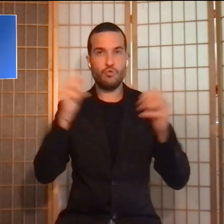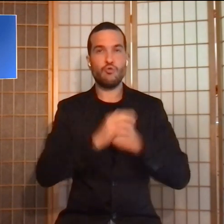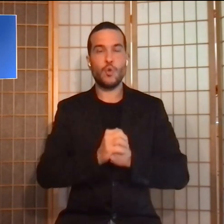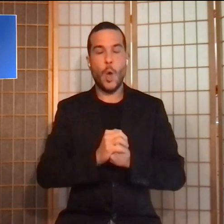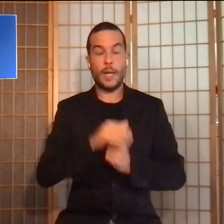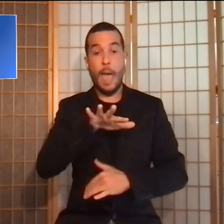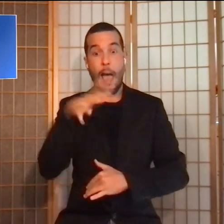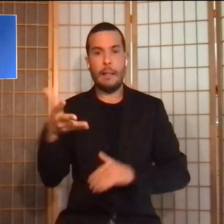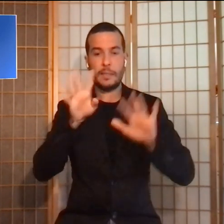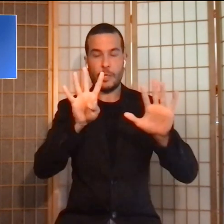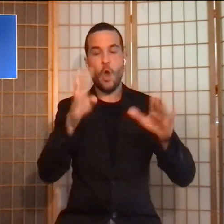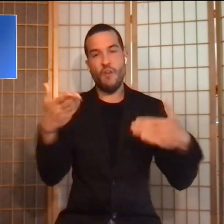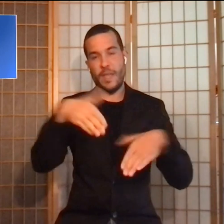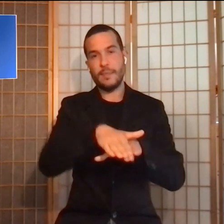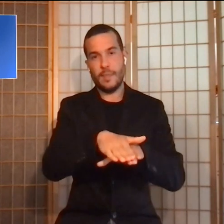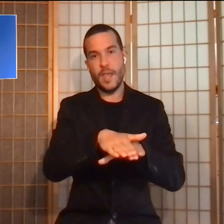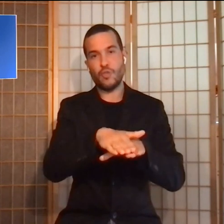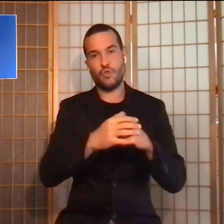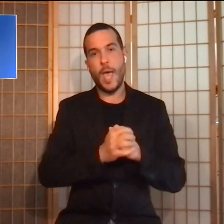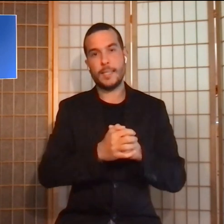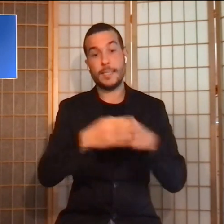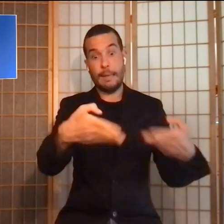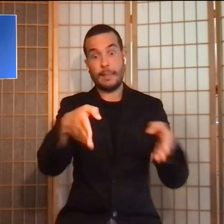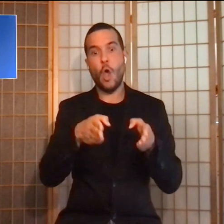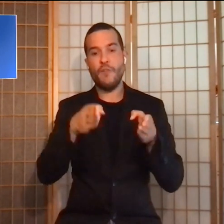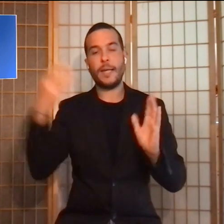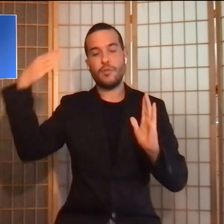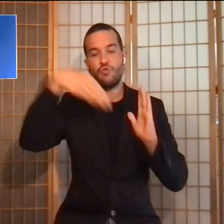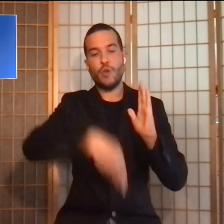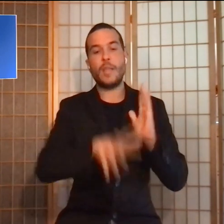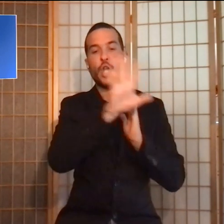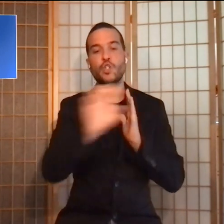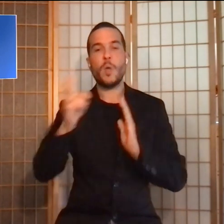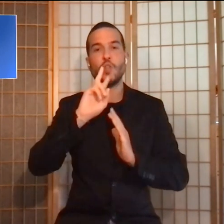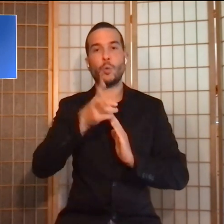purtroppo i decessi, mentre i ricoveri scendono a 512.